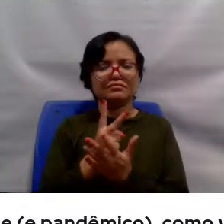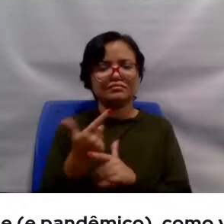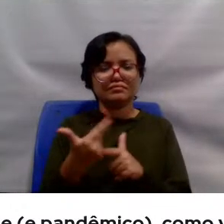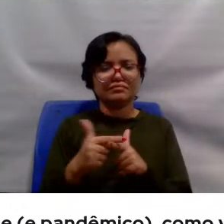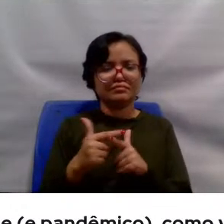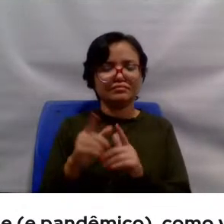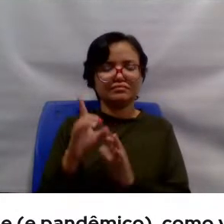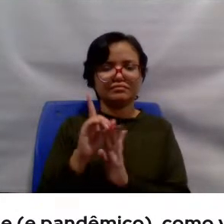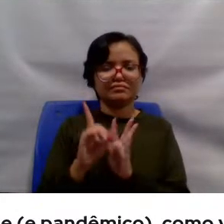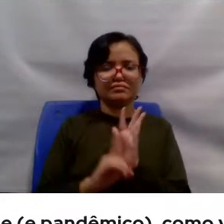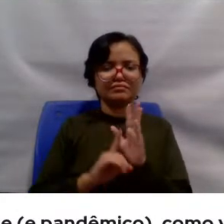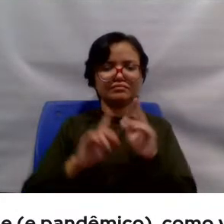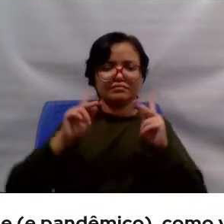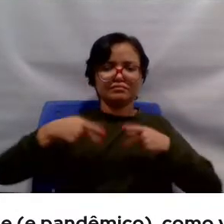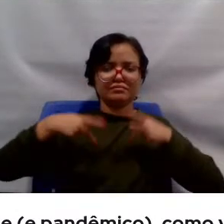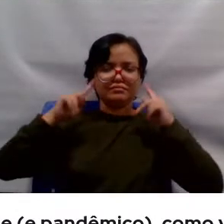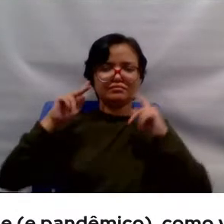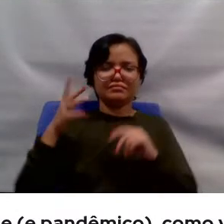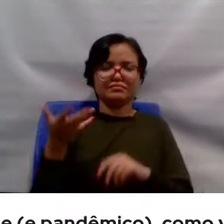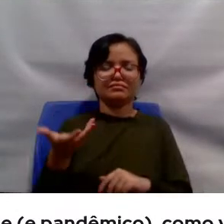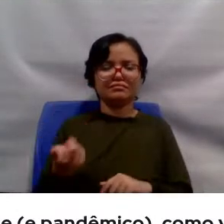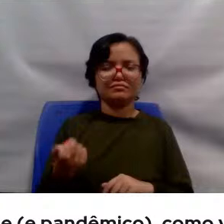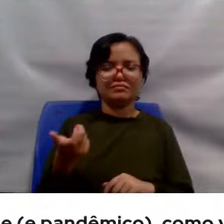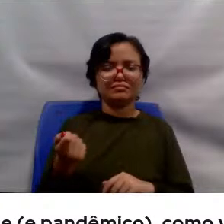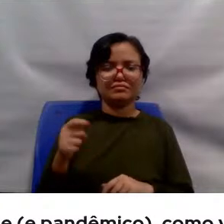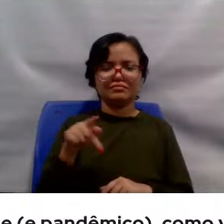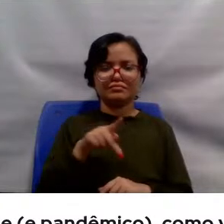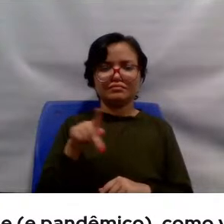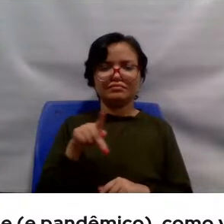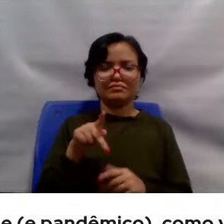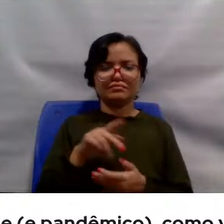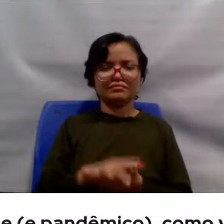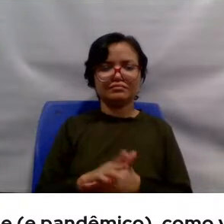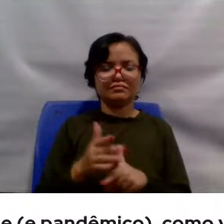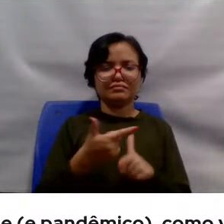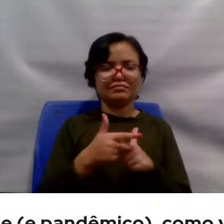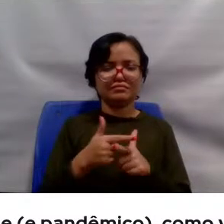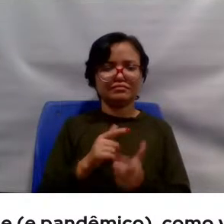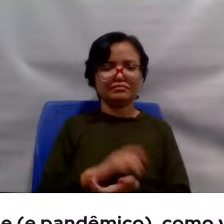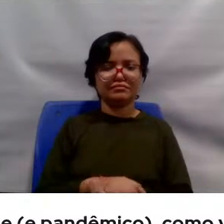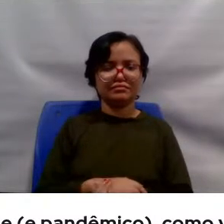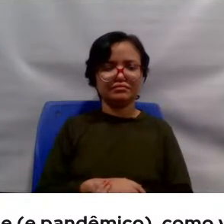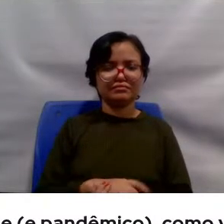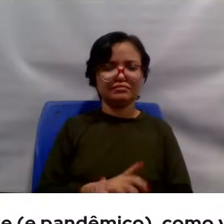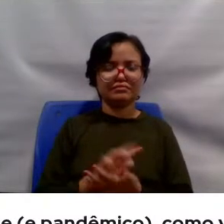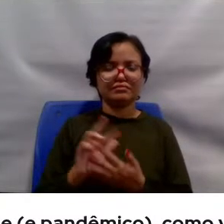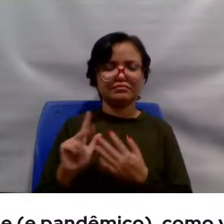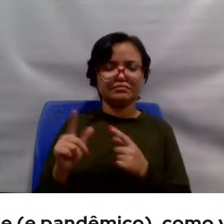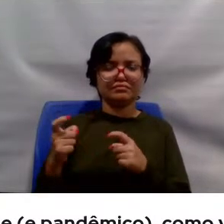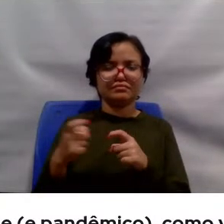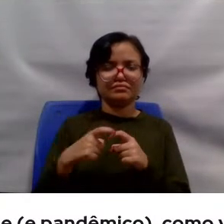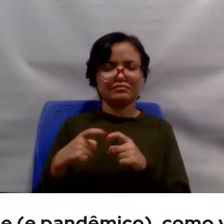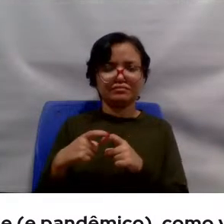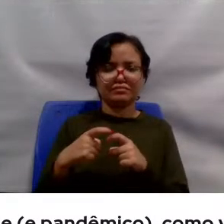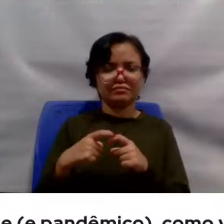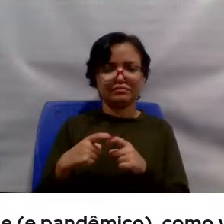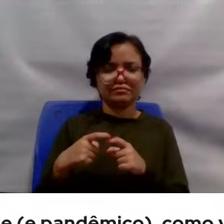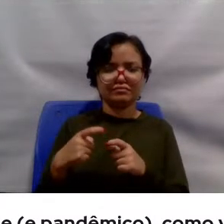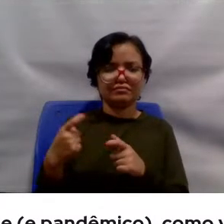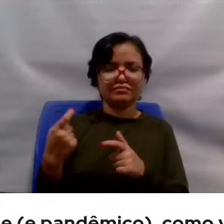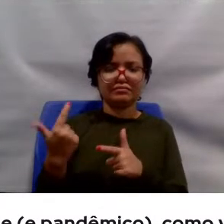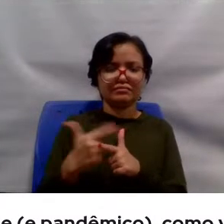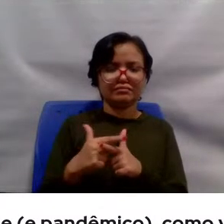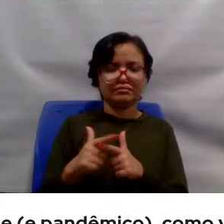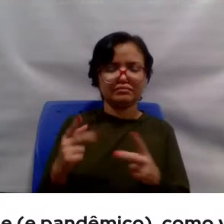a aposentadoria dos professores ficaram submersas. Tantos médicos que foram torturados e presos,